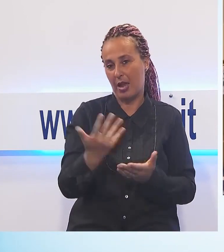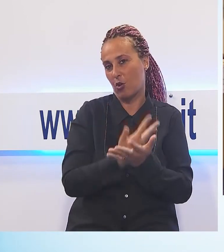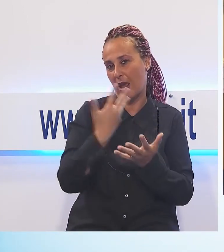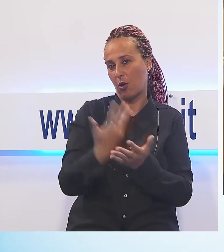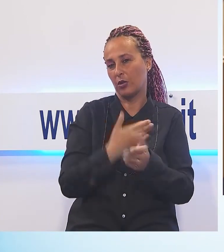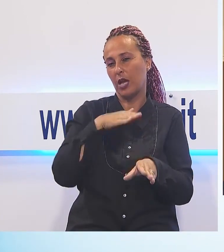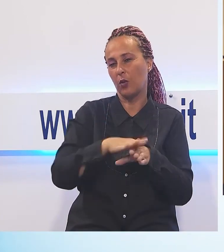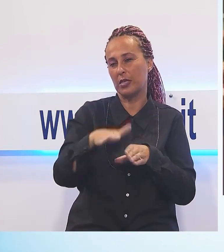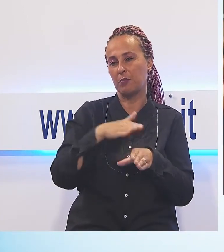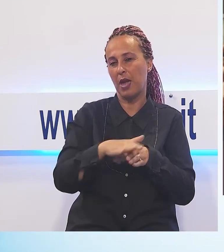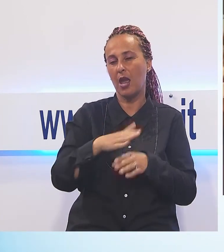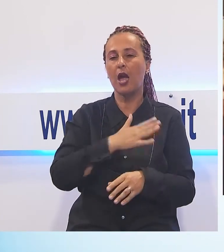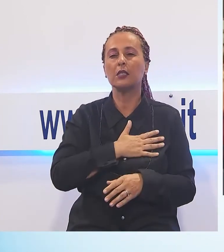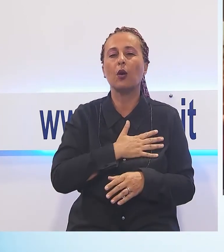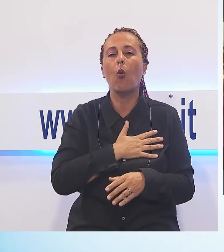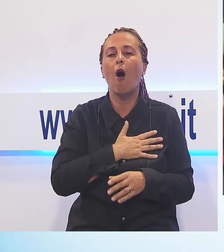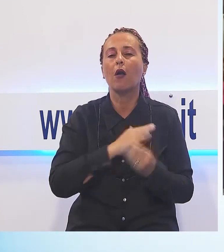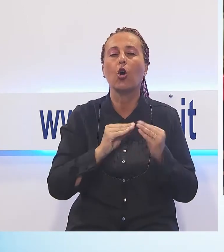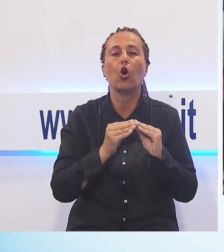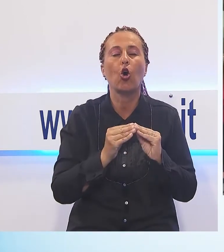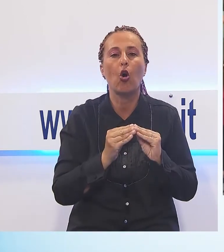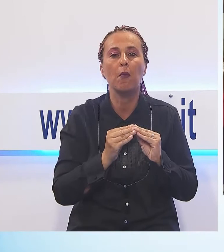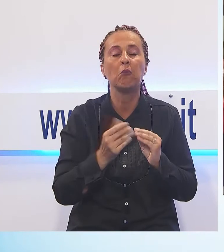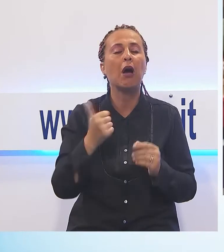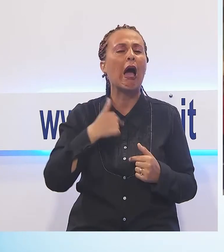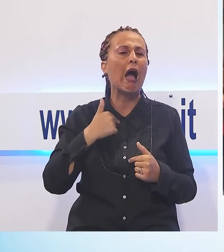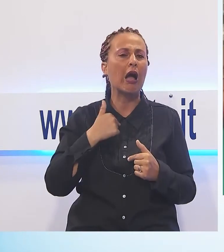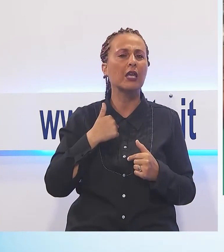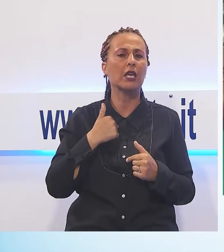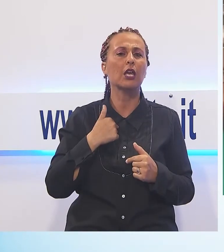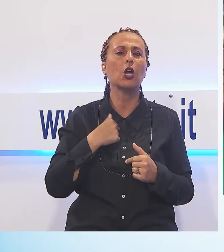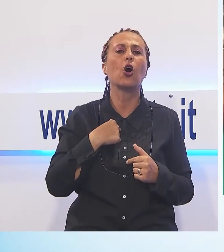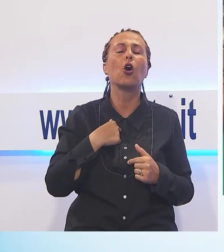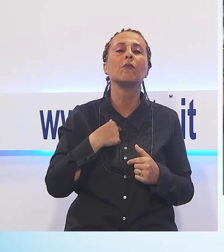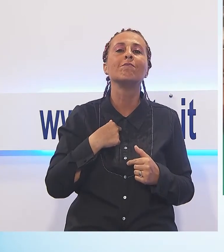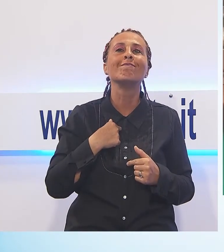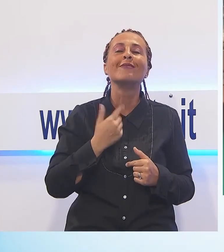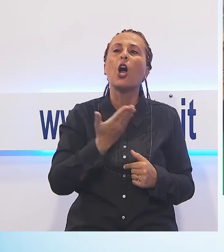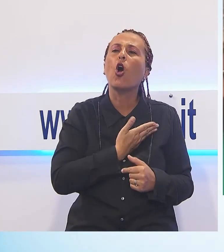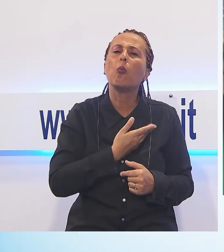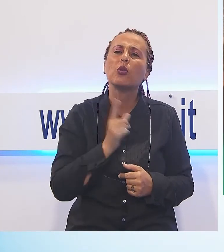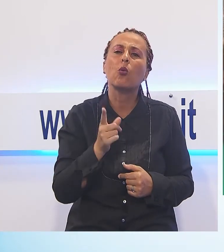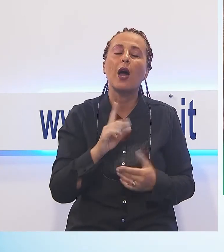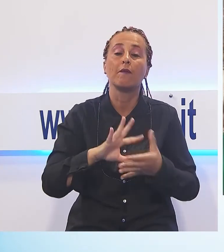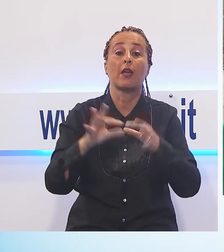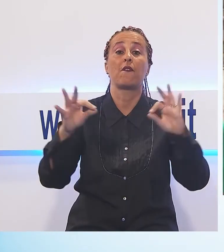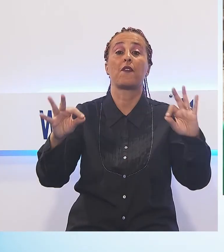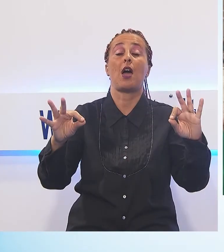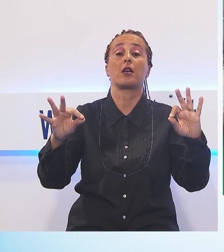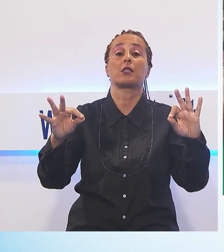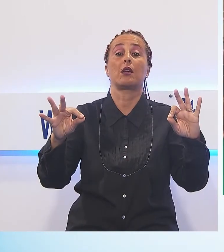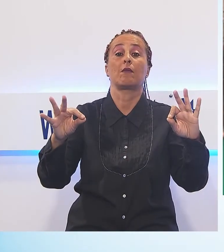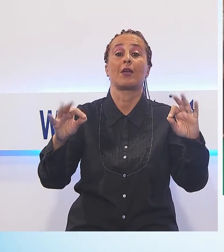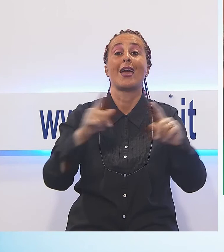momento di preghieraggio a Roma con i Cresimati. Anche io raccolgo quello che ho detto con il Pina e il Papa che ha detto non lasciamo mai